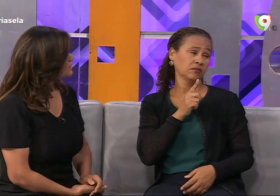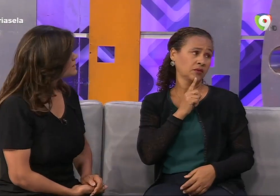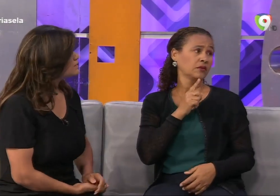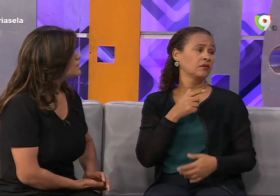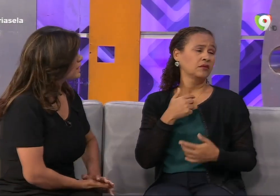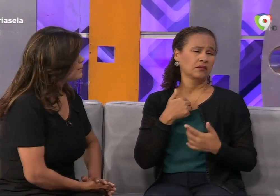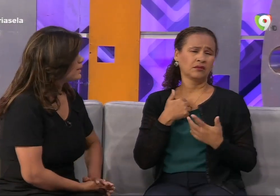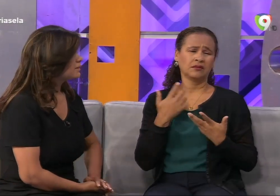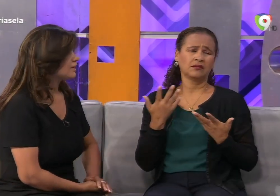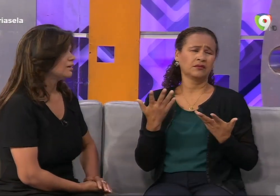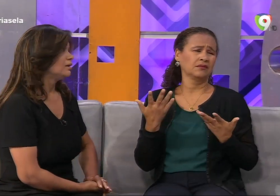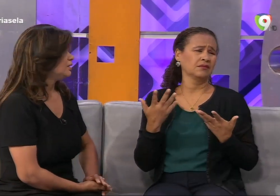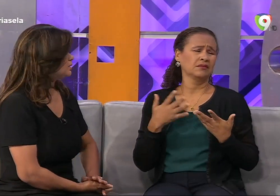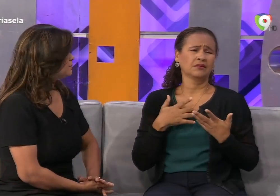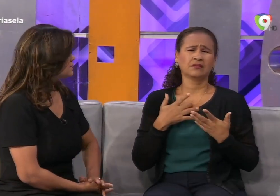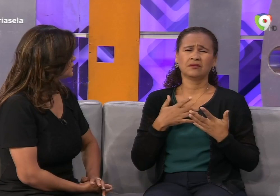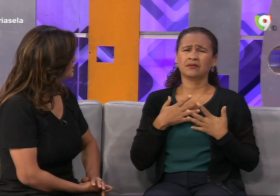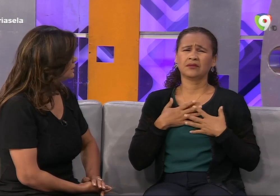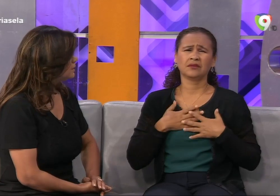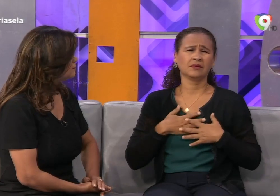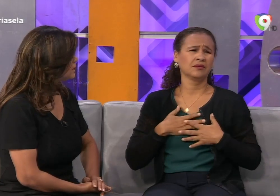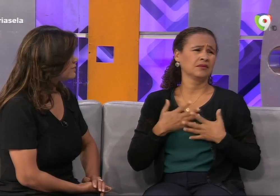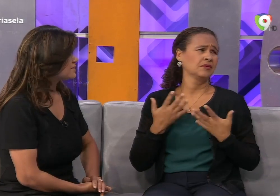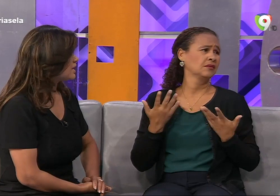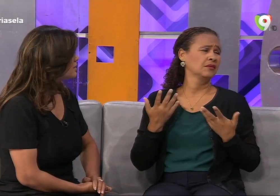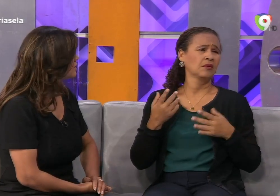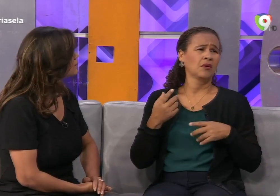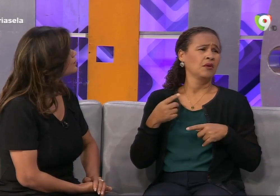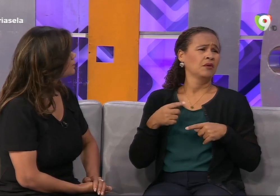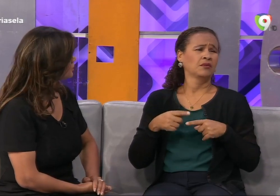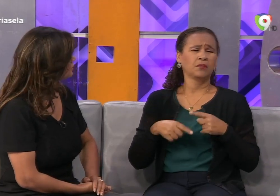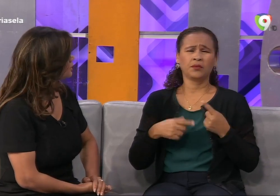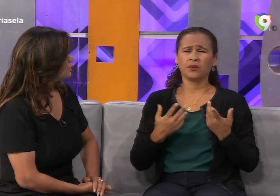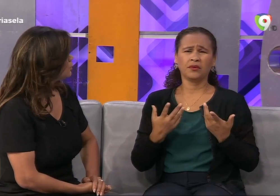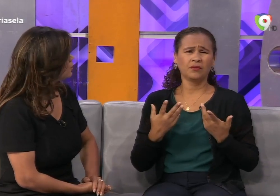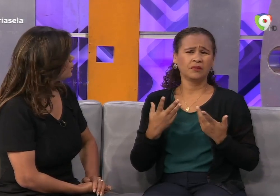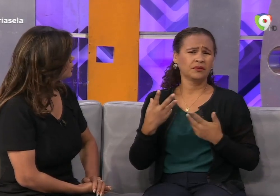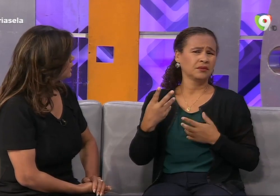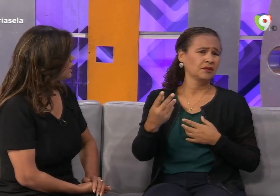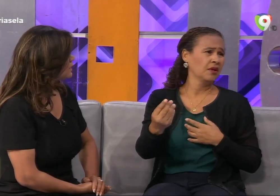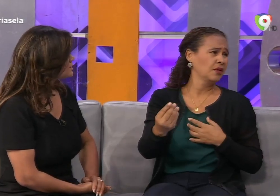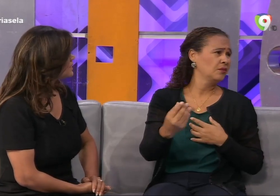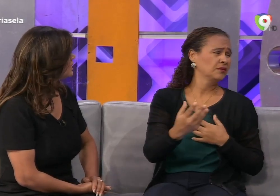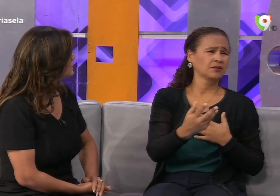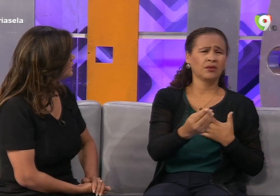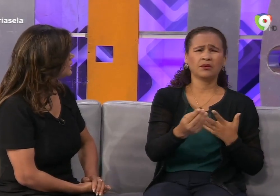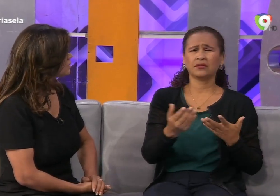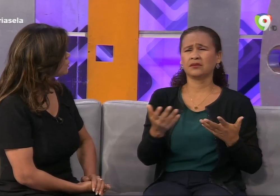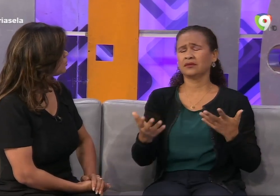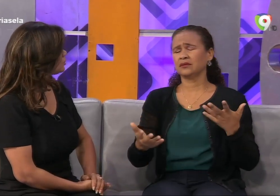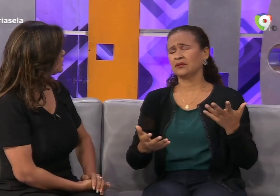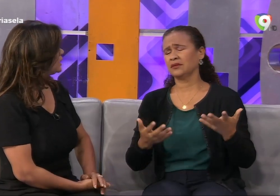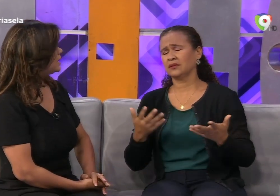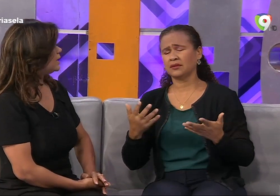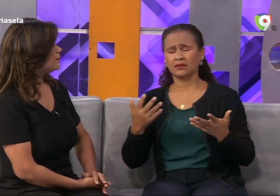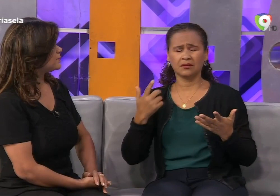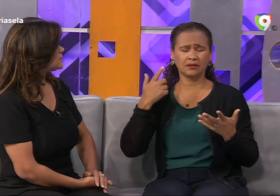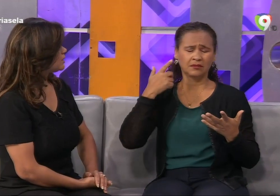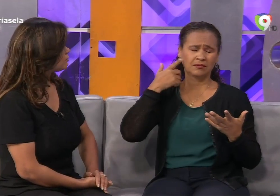Sí, sí, sí, realmente. Me sentí devastada. Devastada. No podía salir, no podía, me sentía